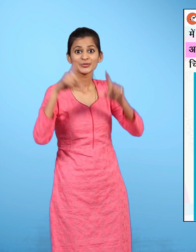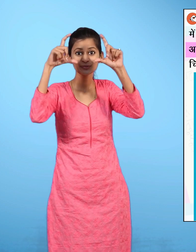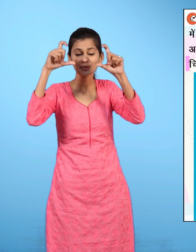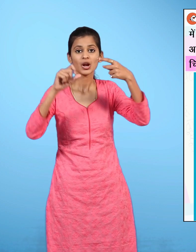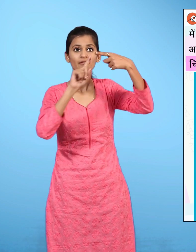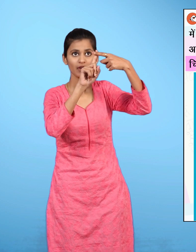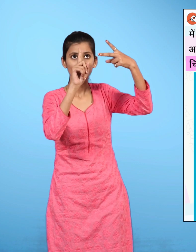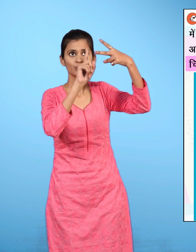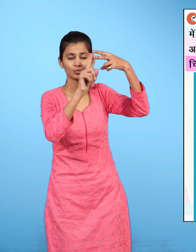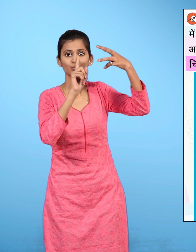सही क्रम बताओ